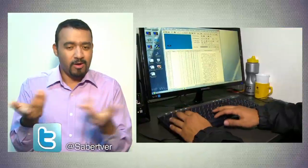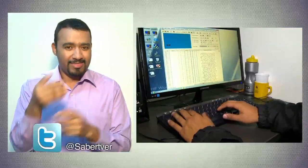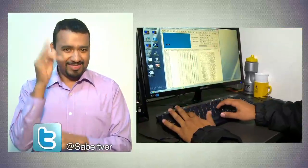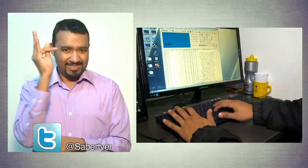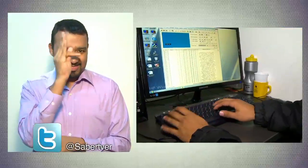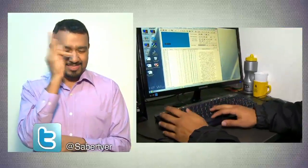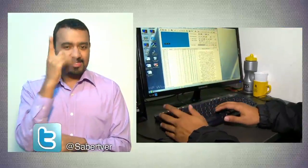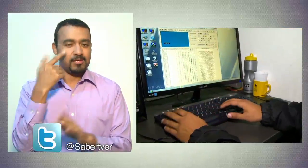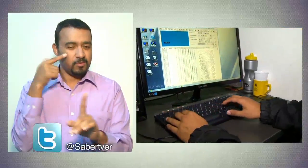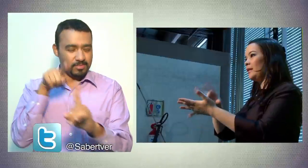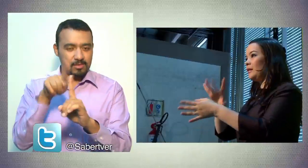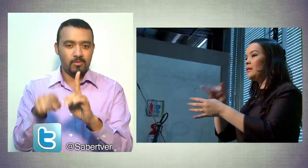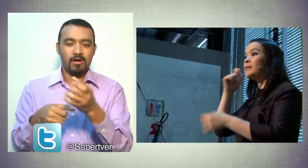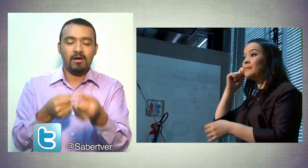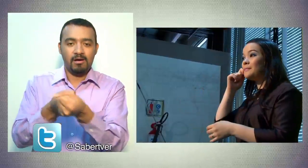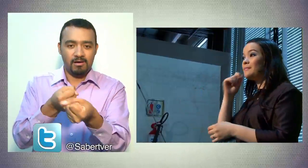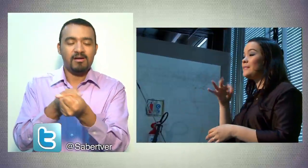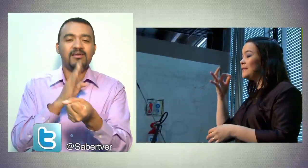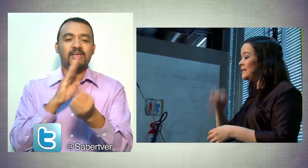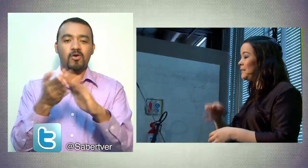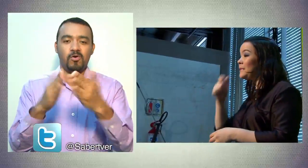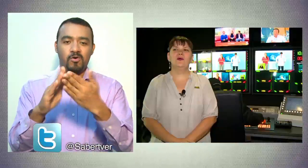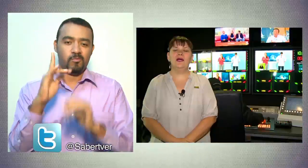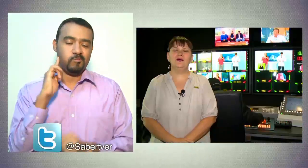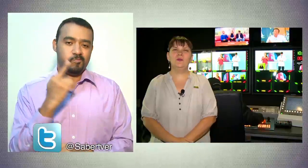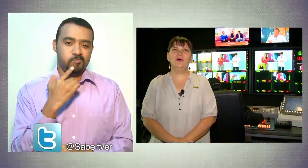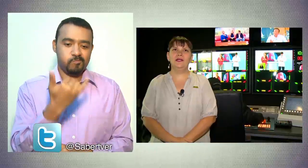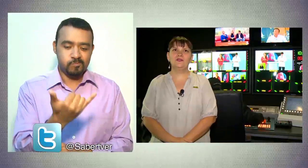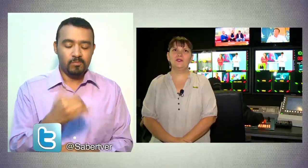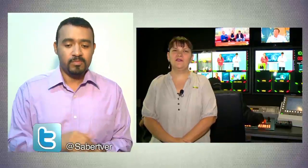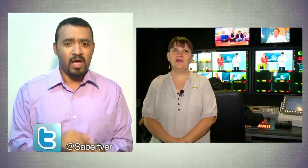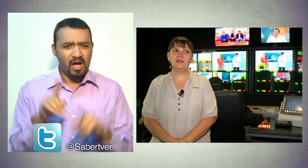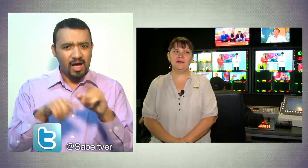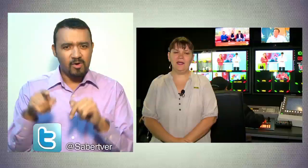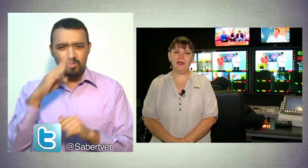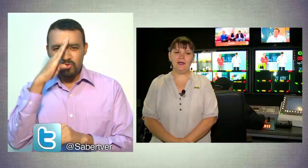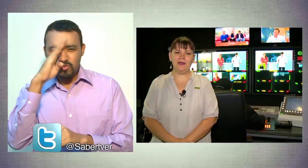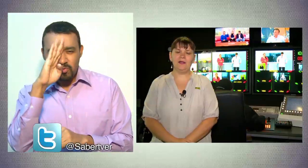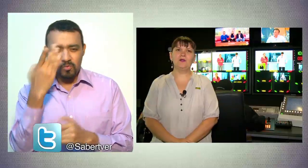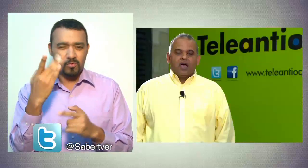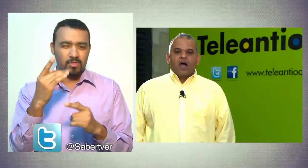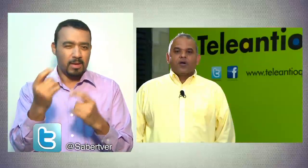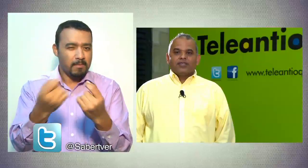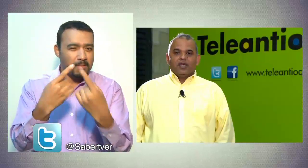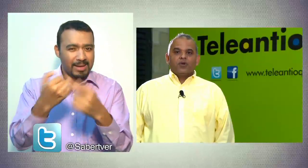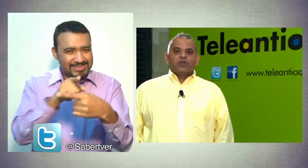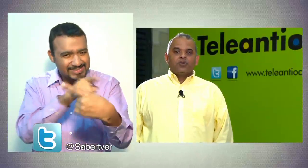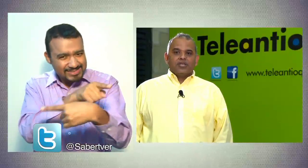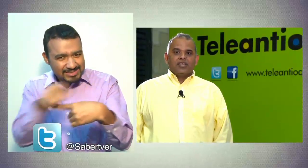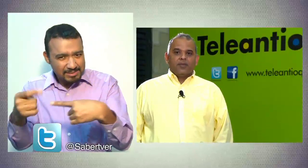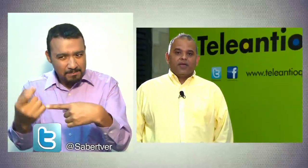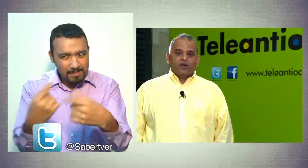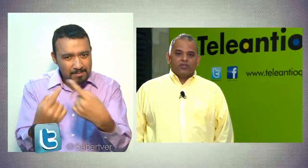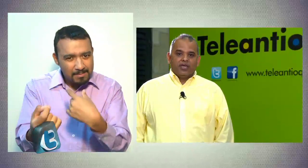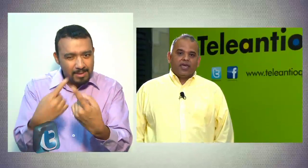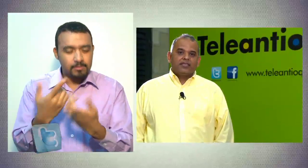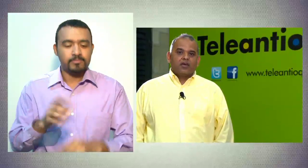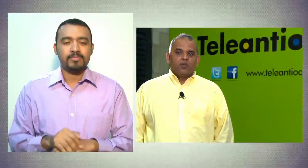sobre las herramientas que brinda Teleantioquia para la comunidad sorda y otras inquietudes que nos han planteado los televidentes en lo corrido de la semana.